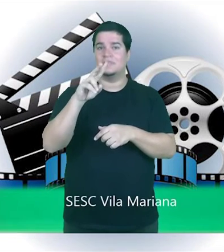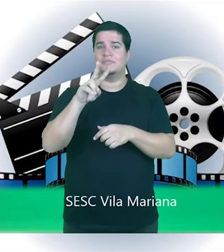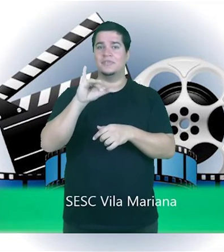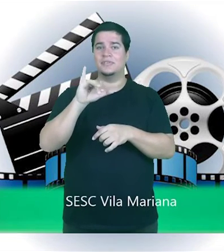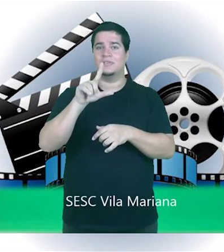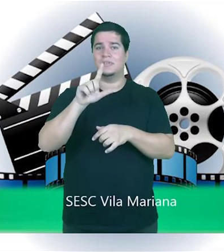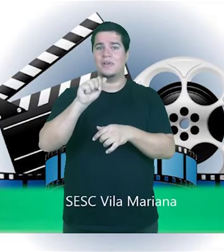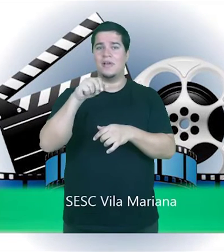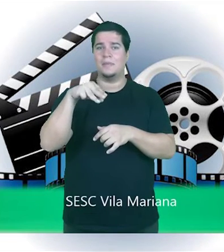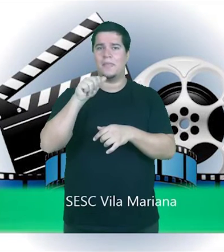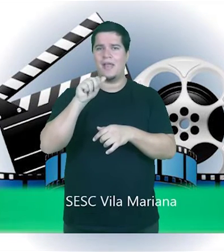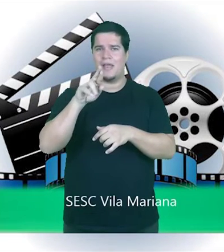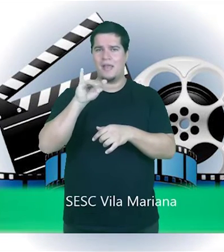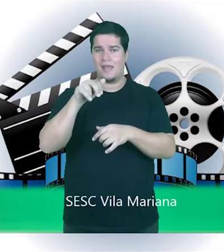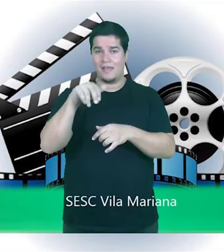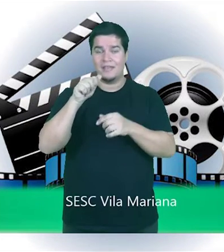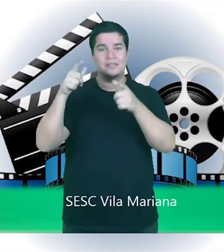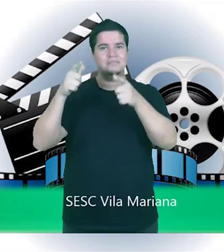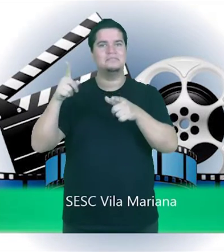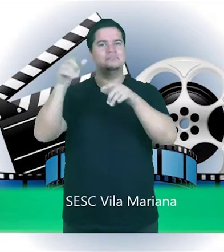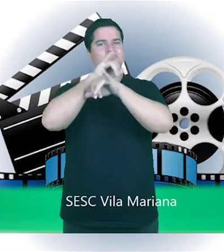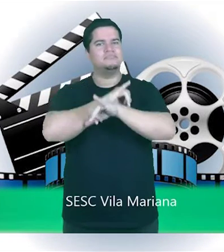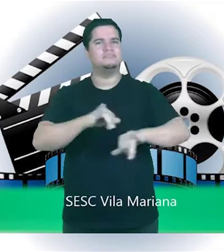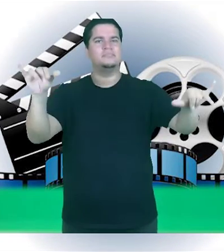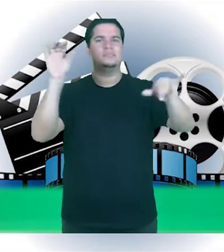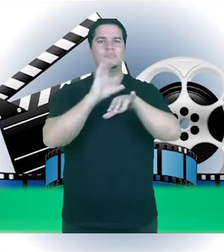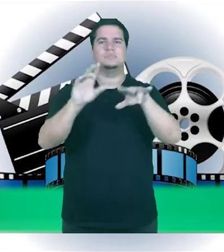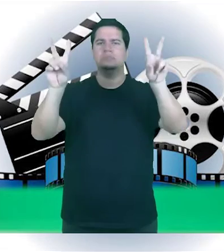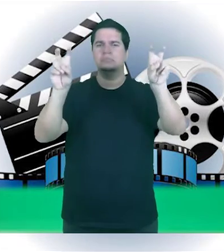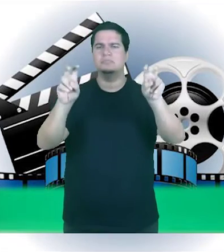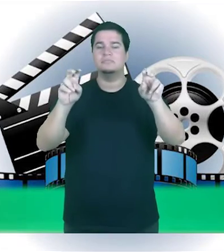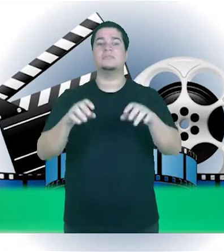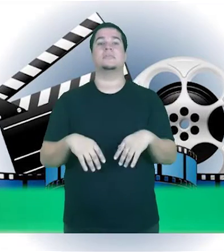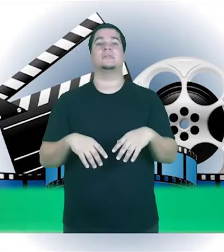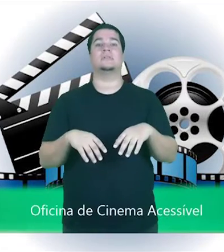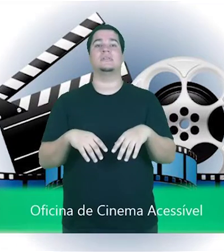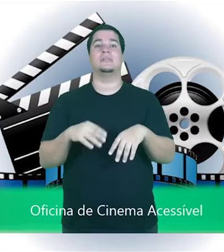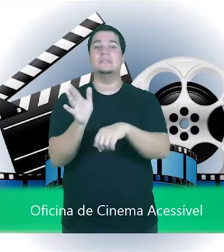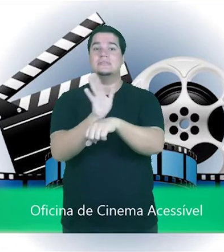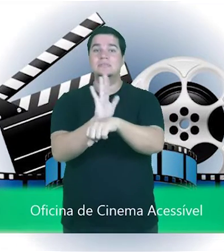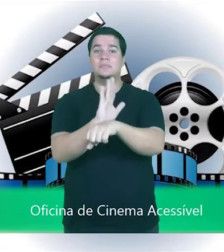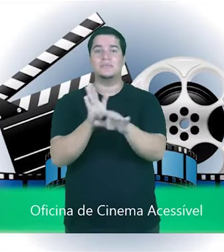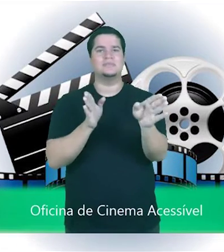Vila Mariana, terá uma oficina de cinema acessível.